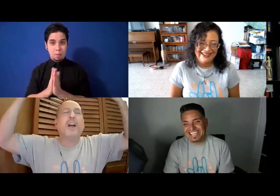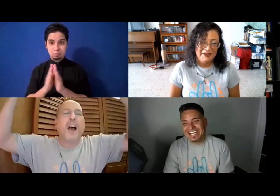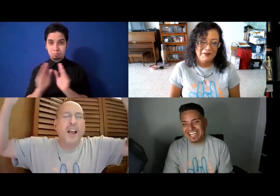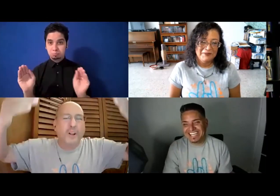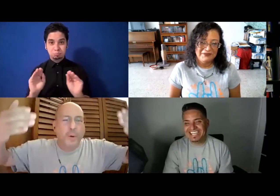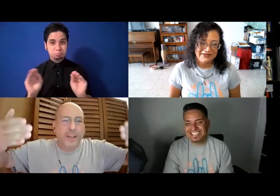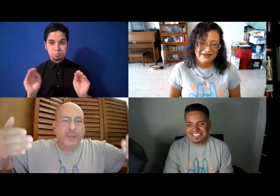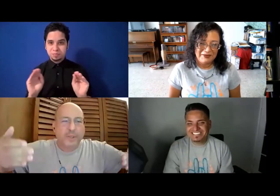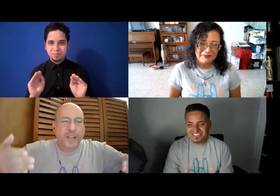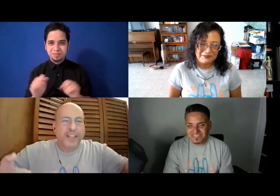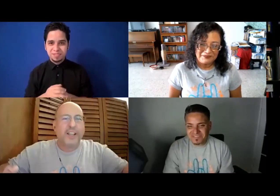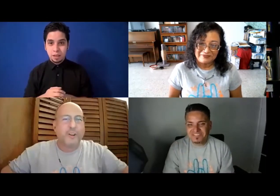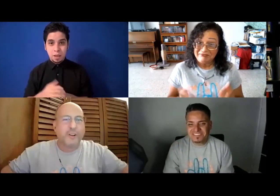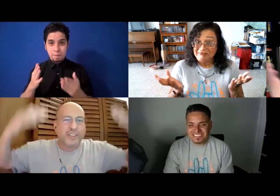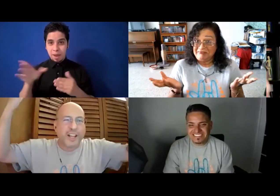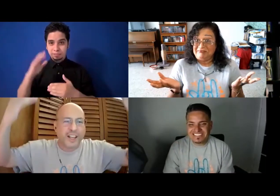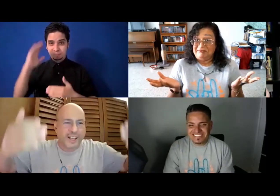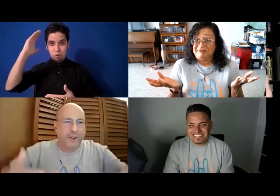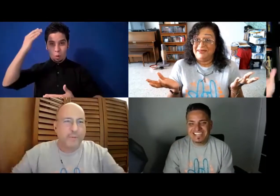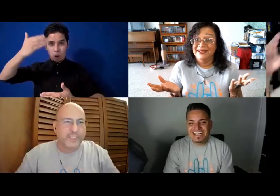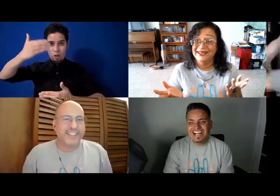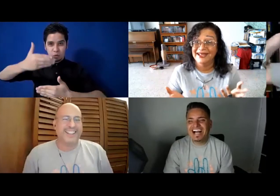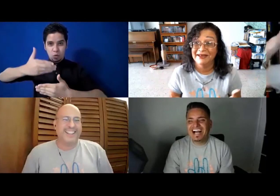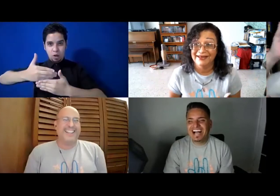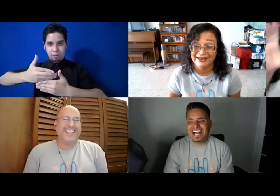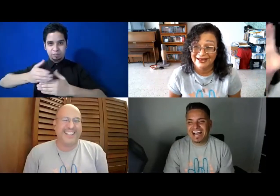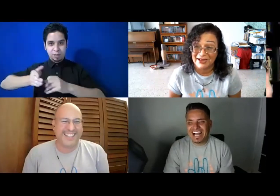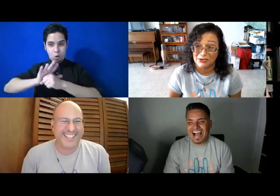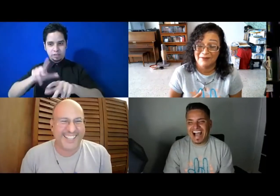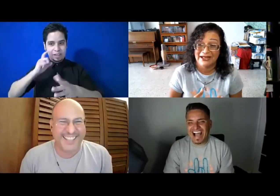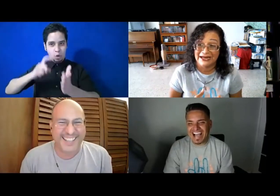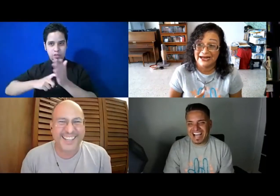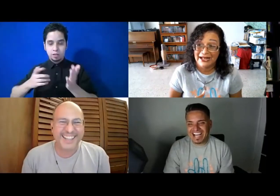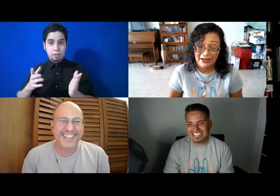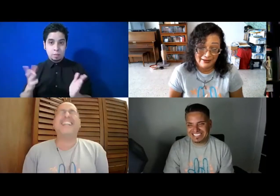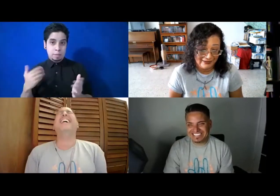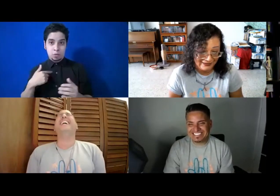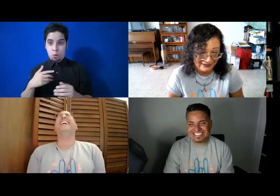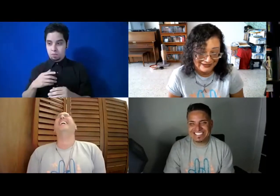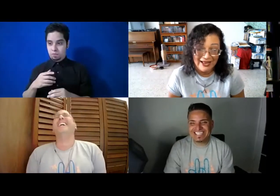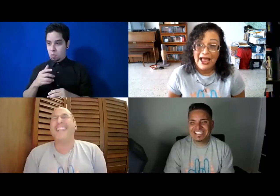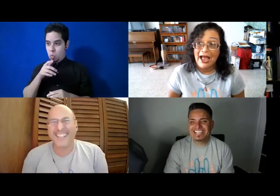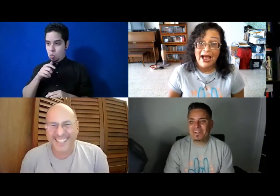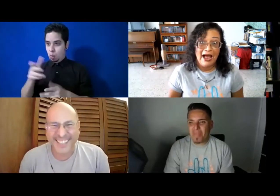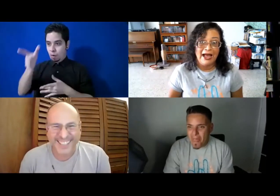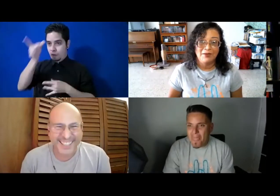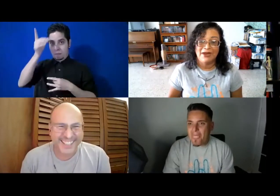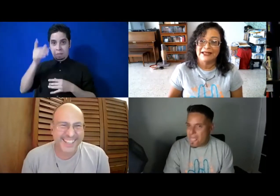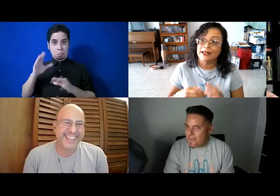cobertura contra COVID. No sé, tengo inmunidad, no tengo idea. ¡Ay, mi madre!